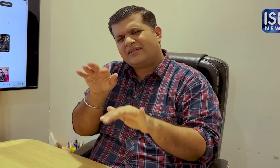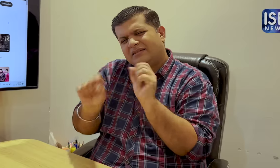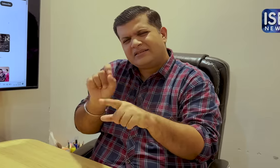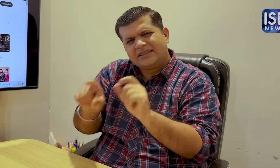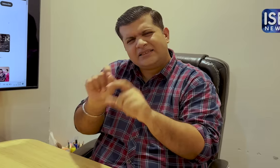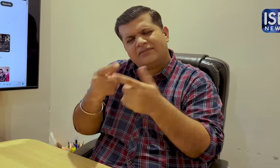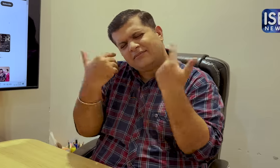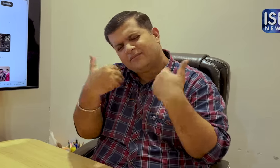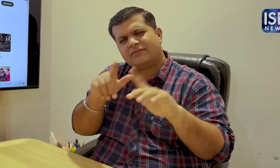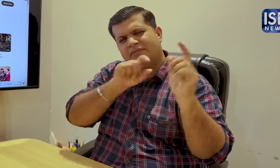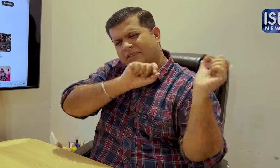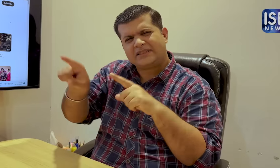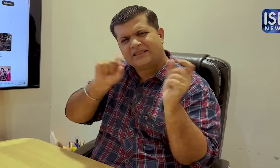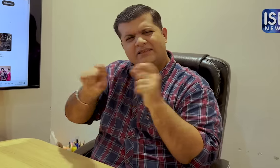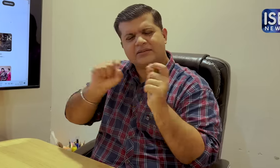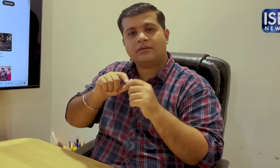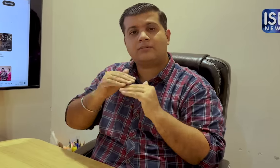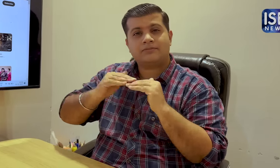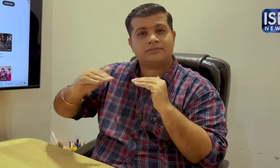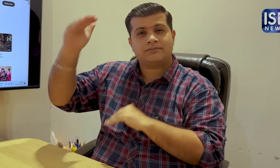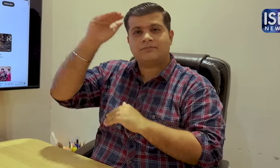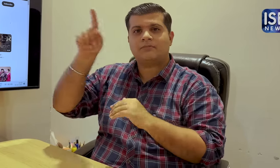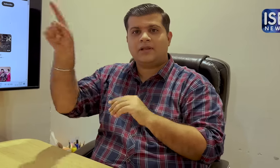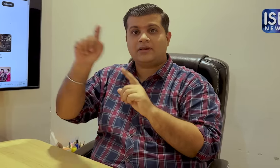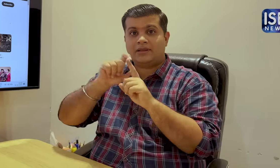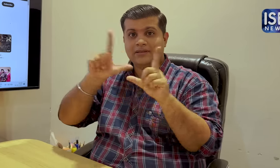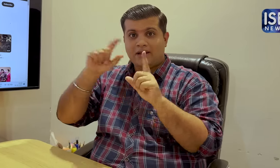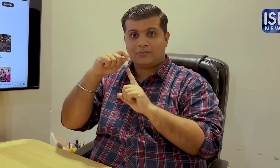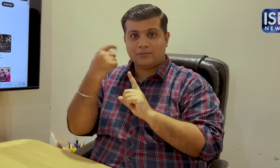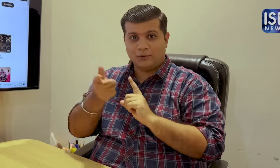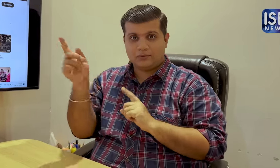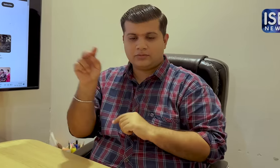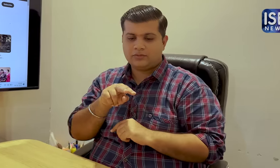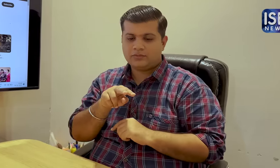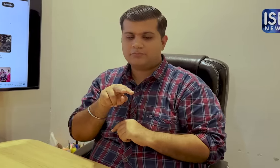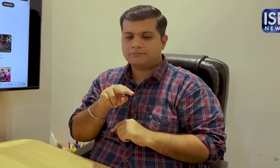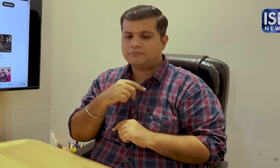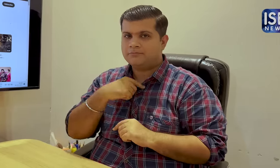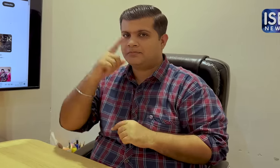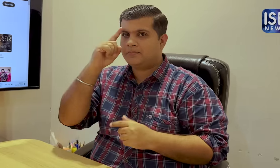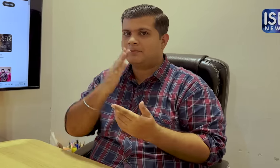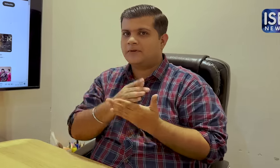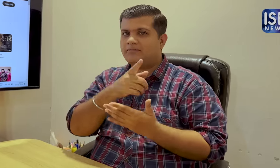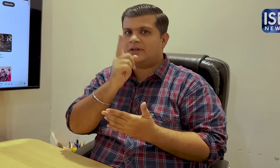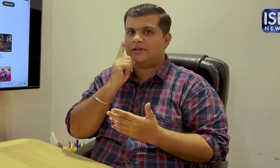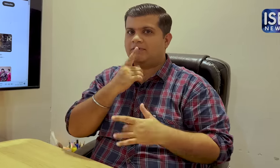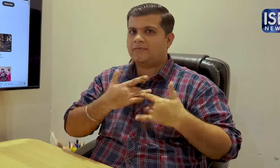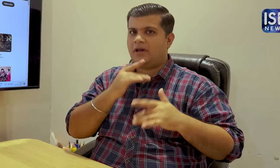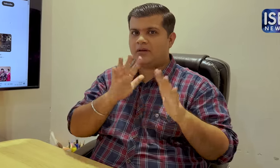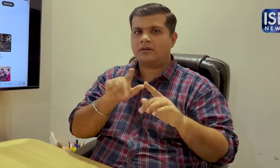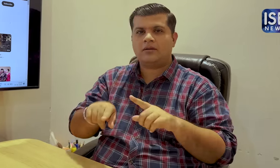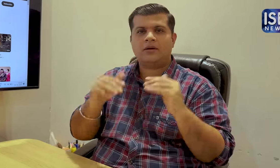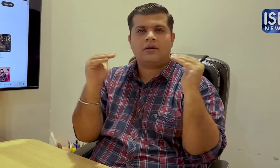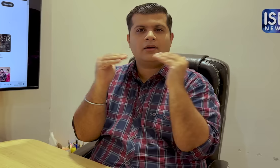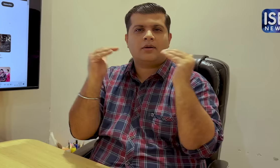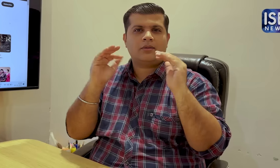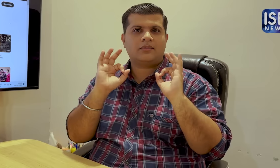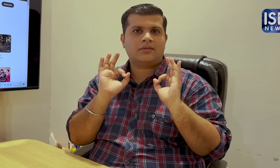जो आप कहना जाते है जब निर्देशक और निर्माता हजारों कमेंट्स देखेंगे तो उन्हें विश्वास होगा कि डेफ भी दूसरों के